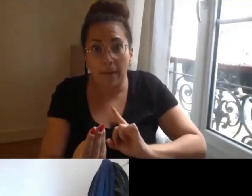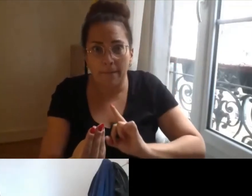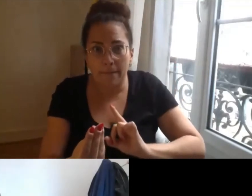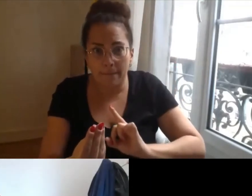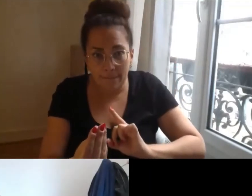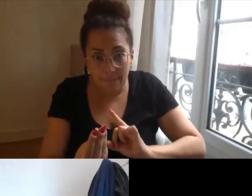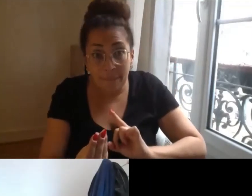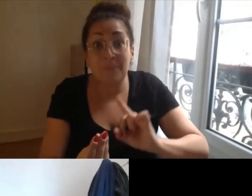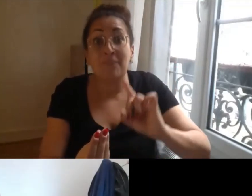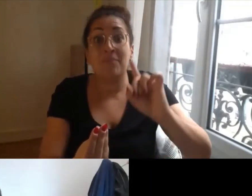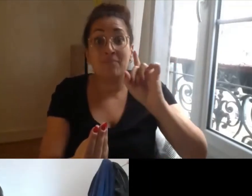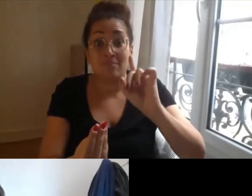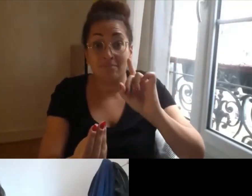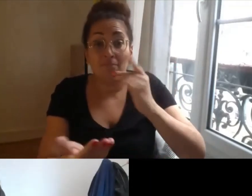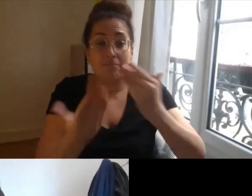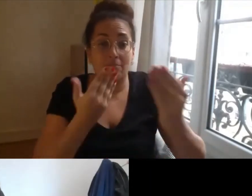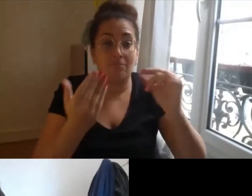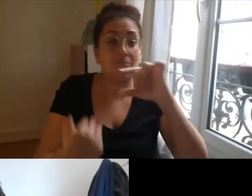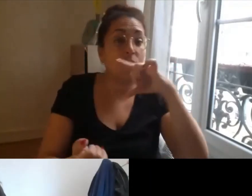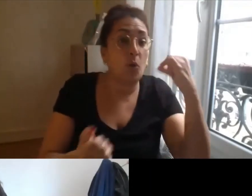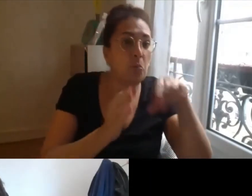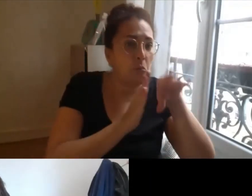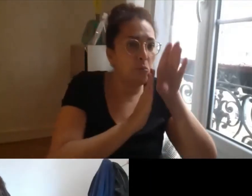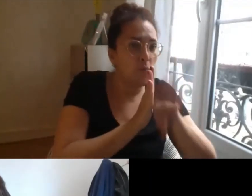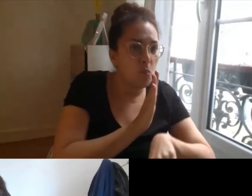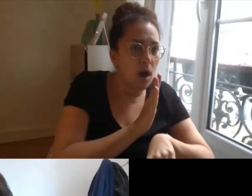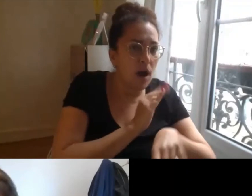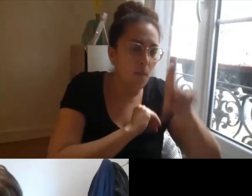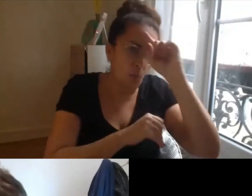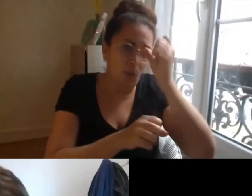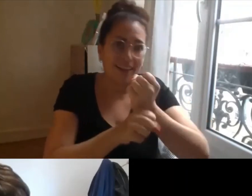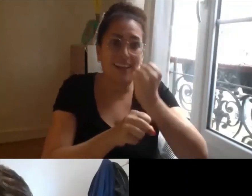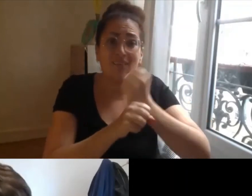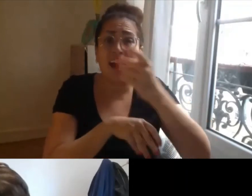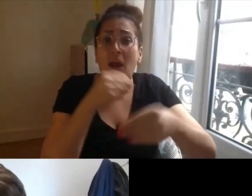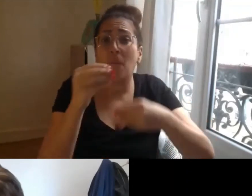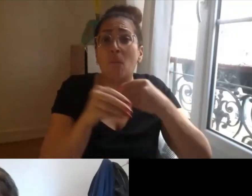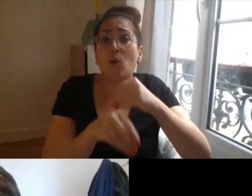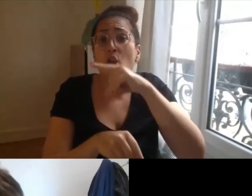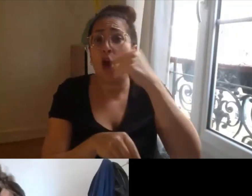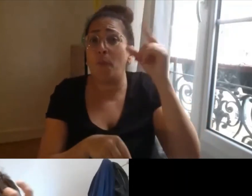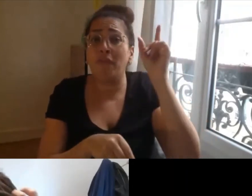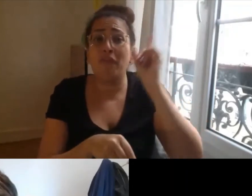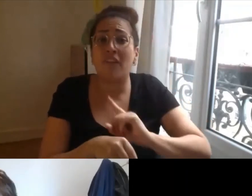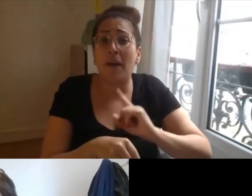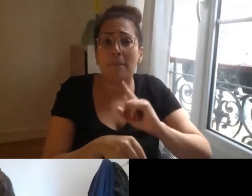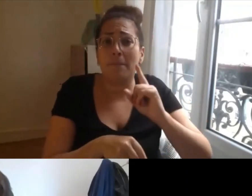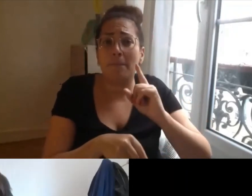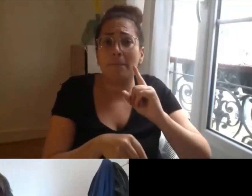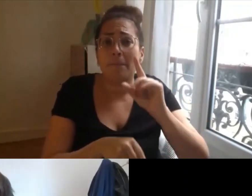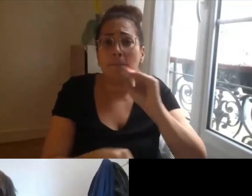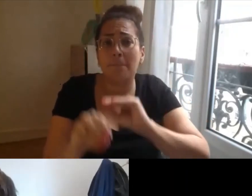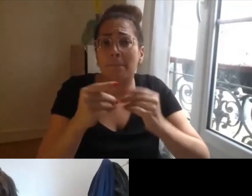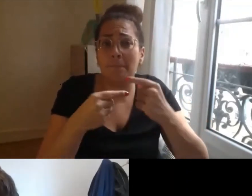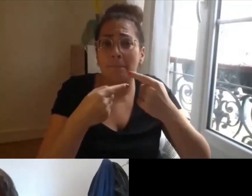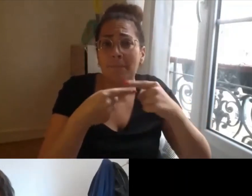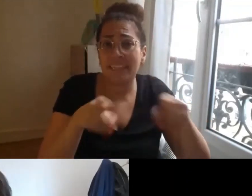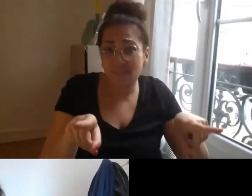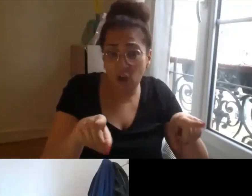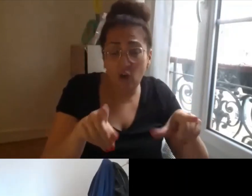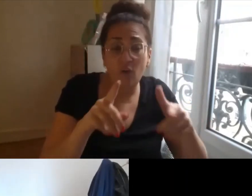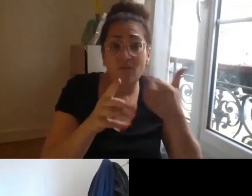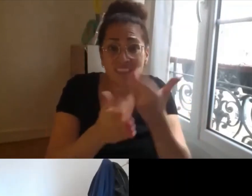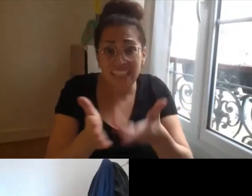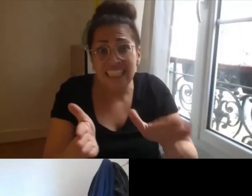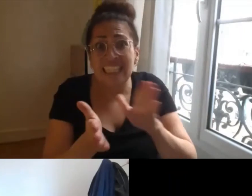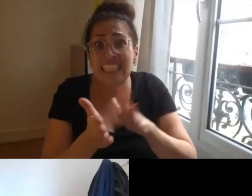beaucoup plus que les hommes notamment du fait de la division sexuelle du travail mais en plus les personnes handicapées plus que les personnes valides